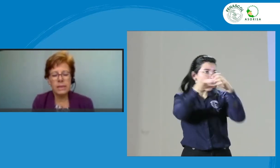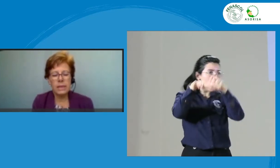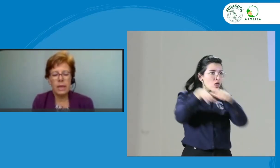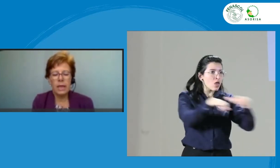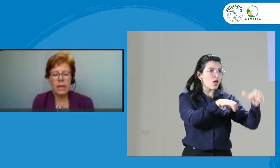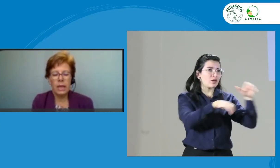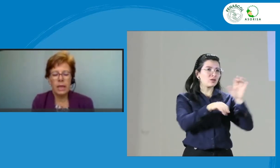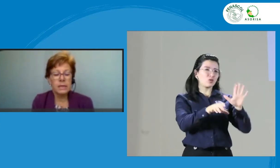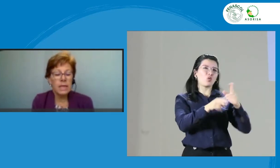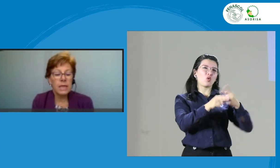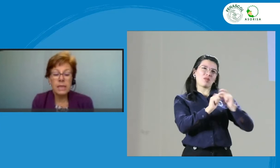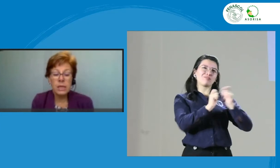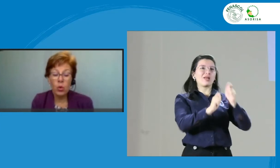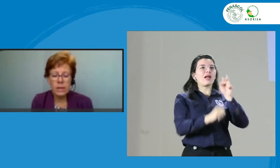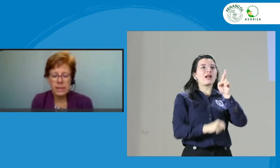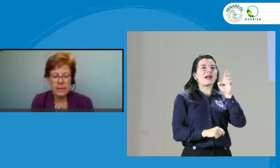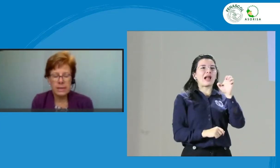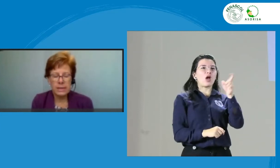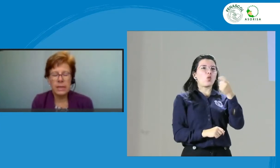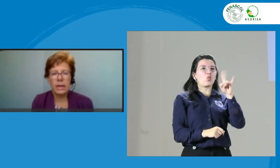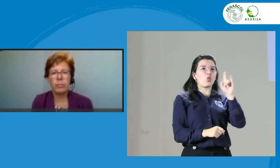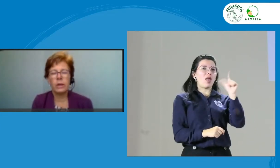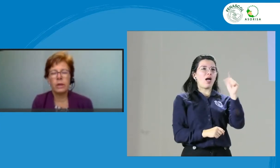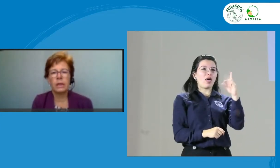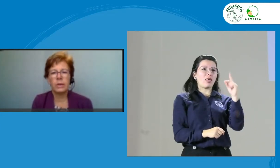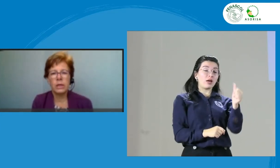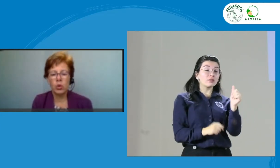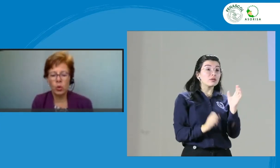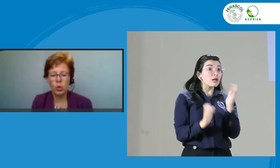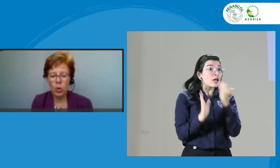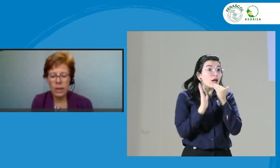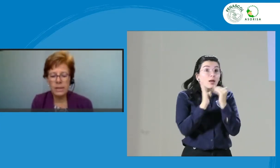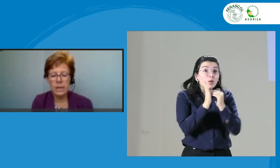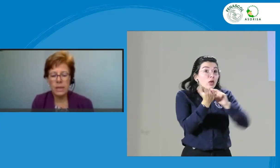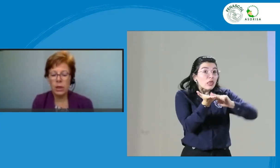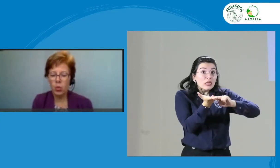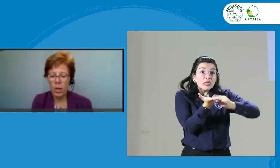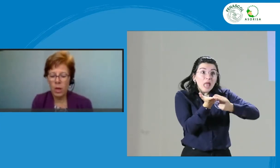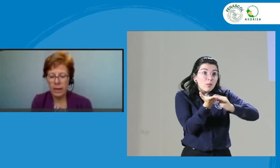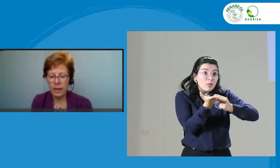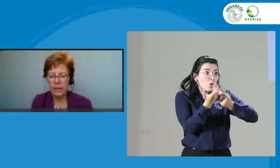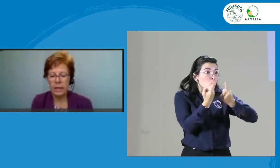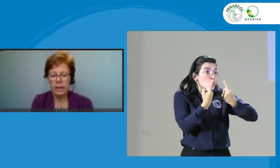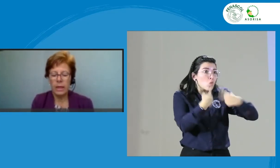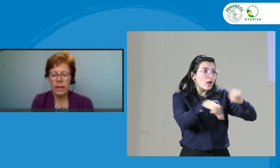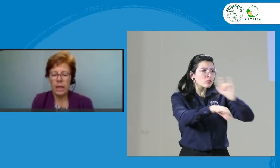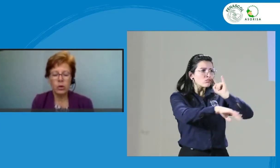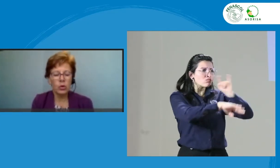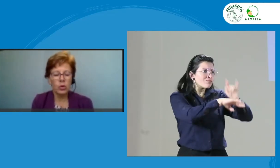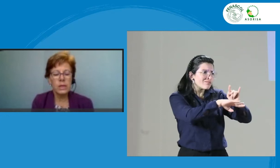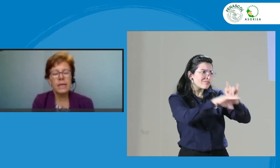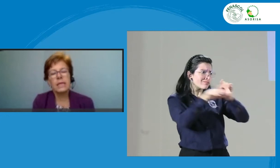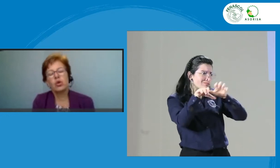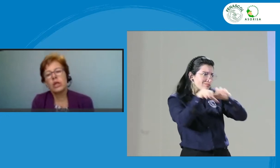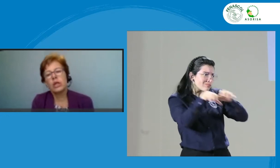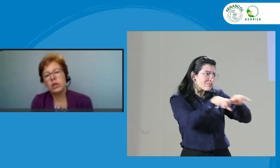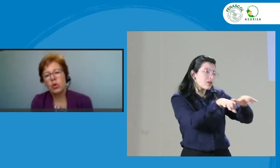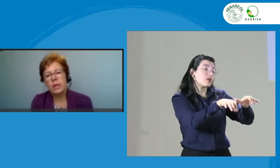Entonces, si es y no es así, si la interpretación no es regulada, entonces las asociaciones